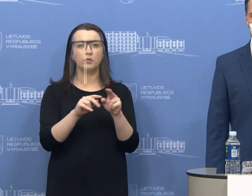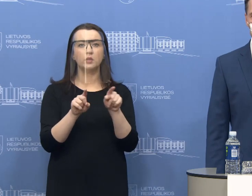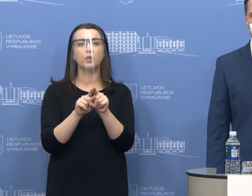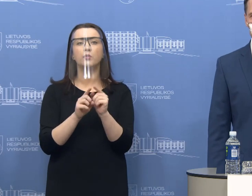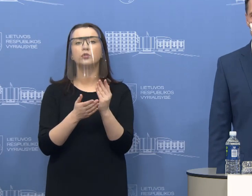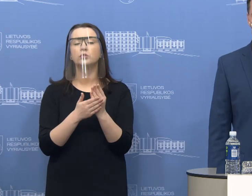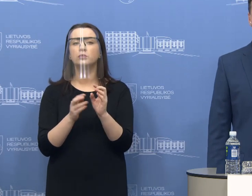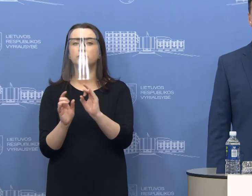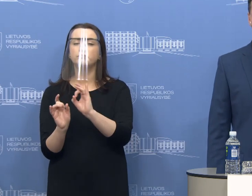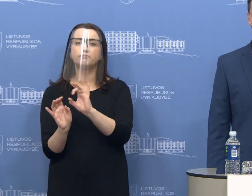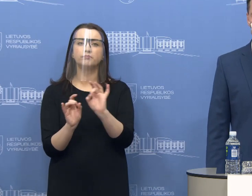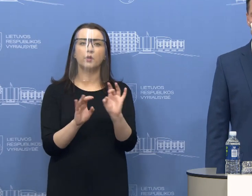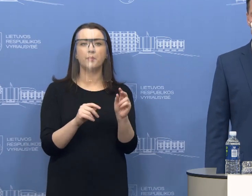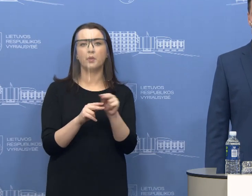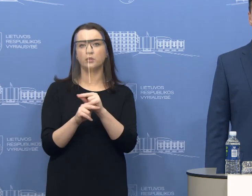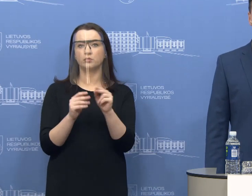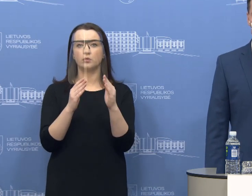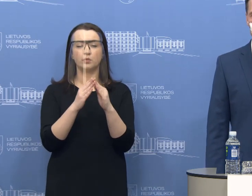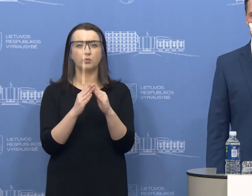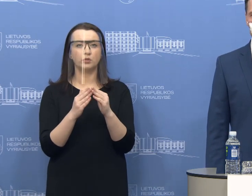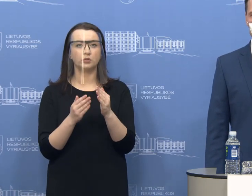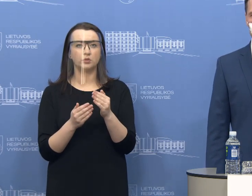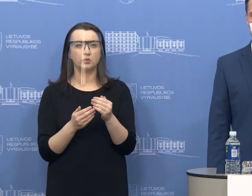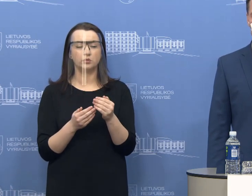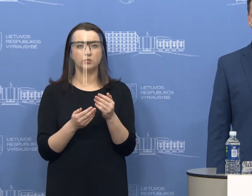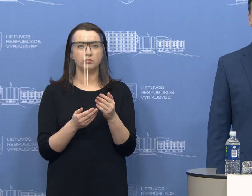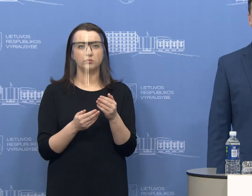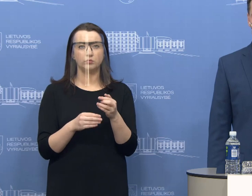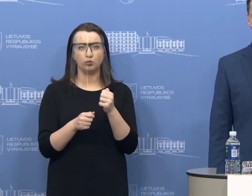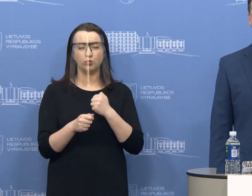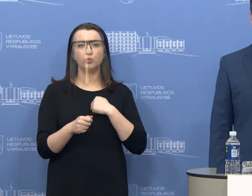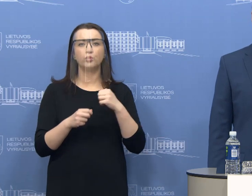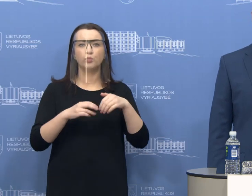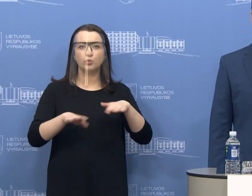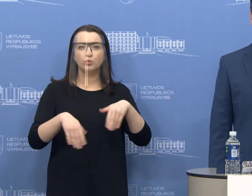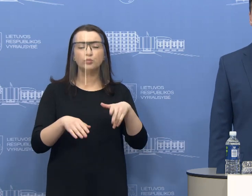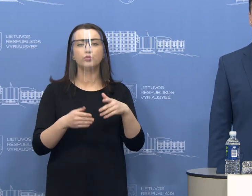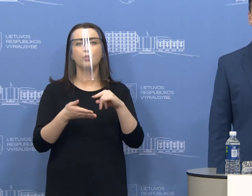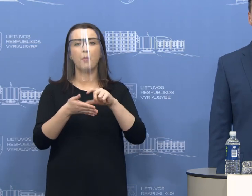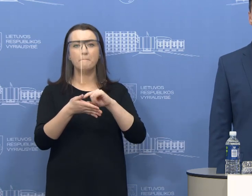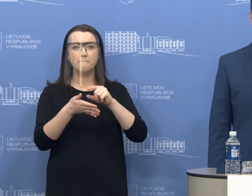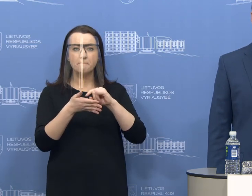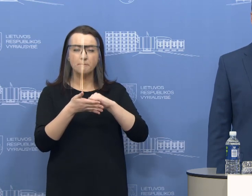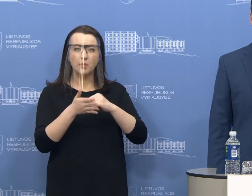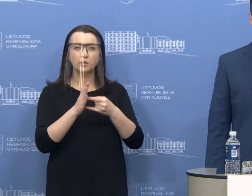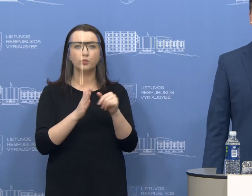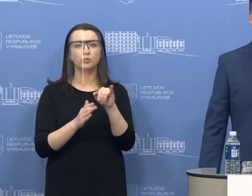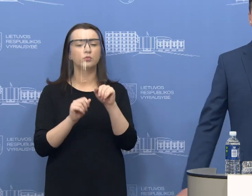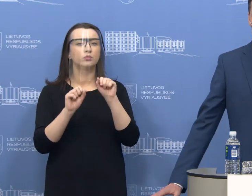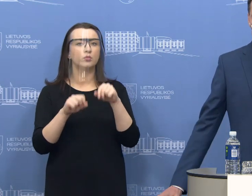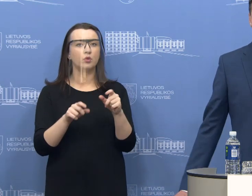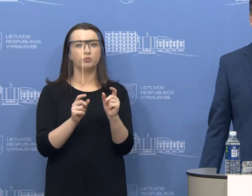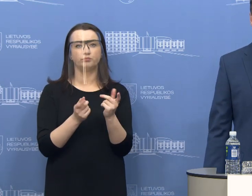įvairiuose pataisos namuose mes irgi esame atlaisvinę tam tikras kamero tipo patalpas, kur galėtume izoliuoti žmonės.